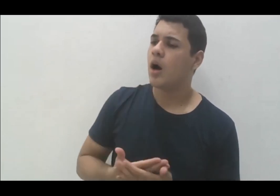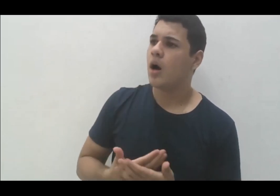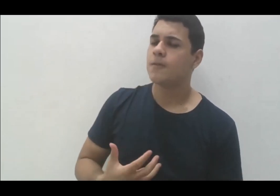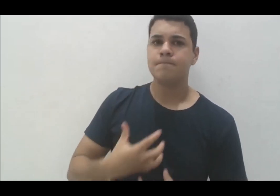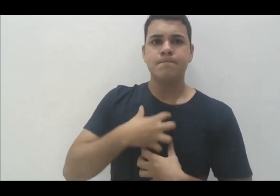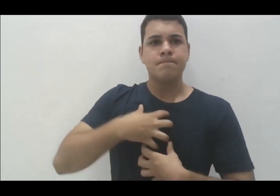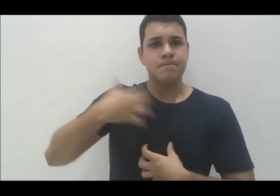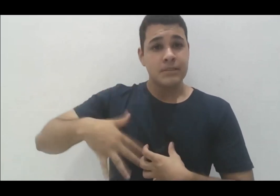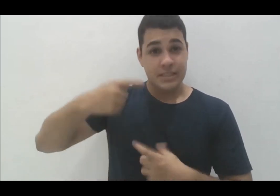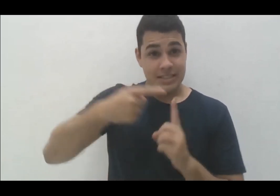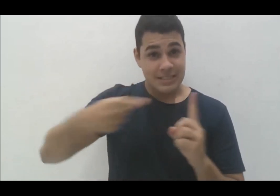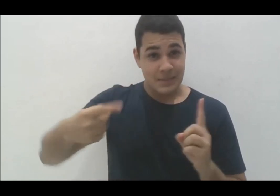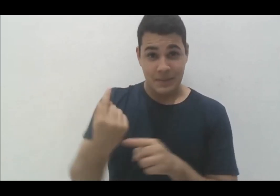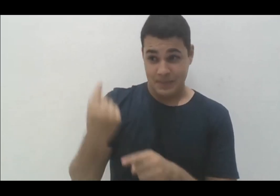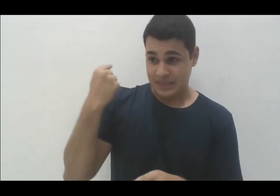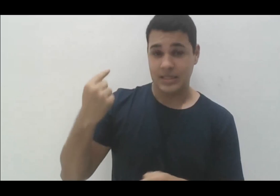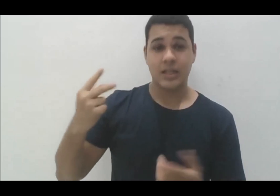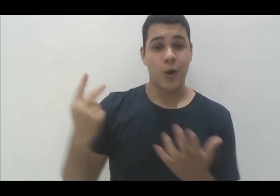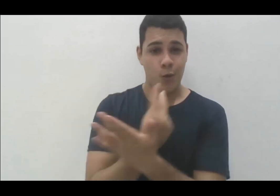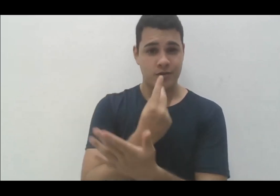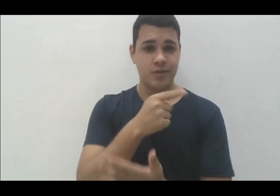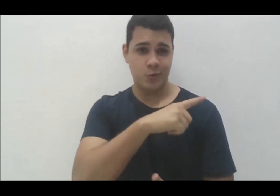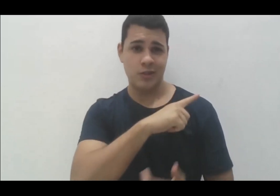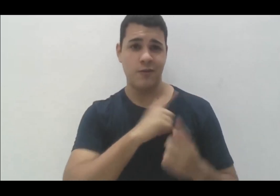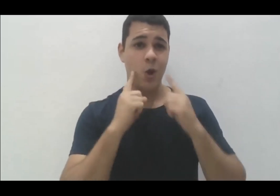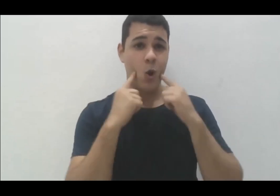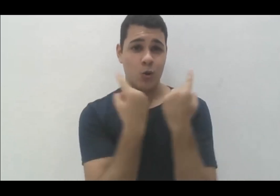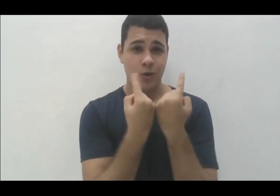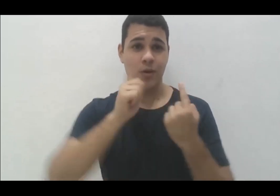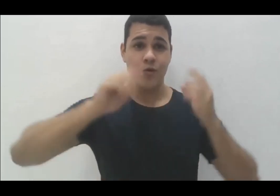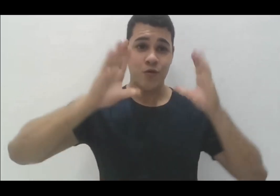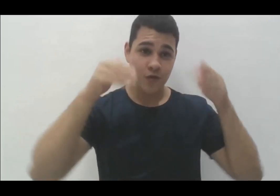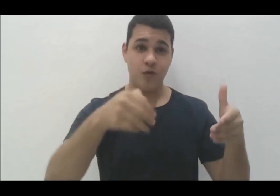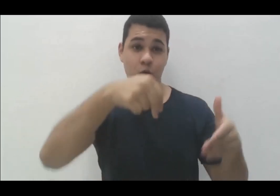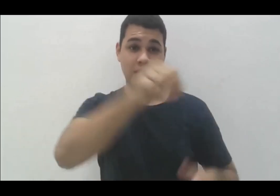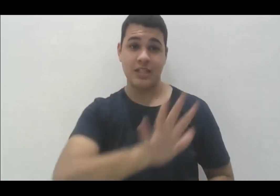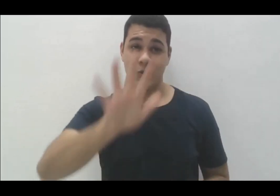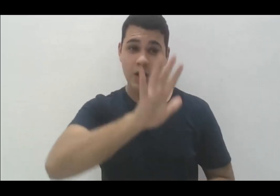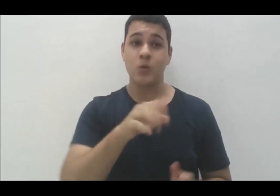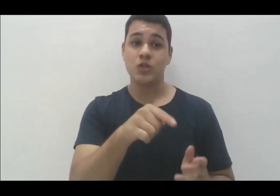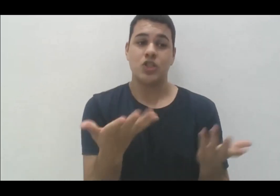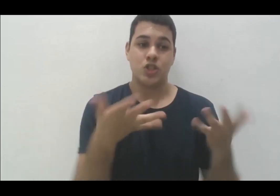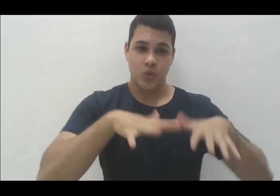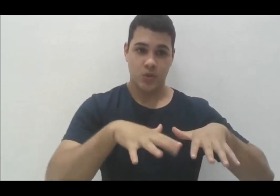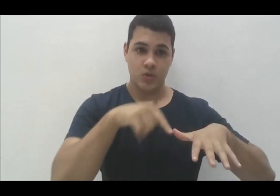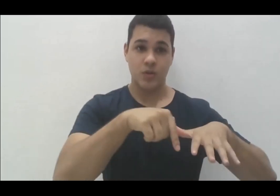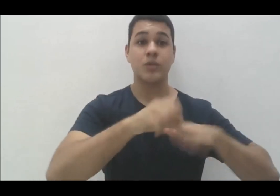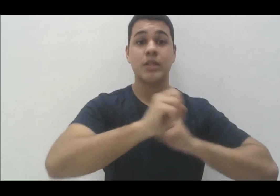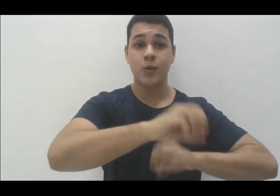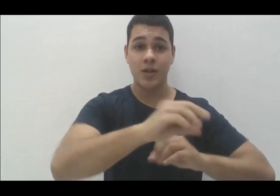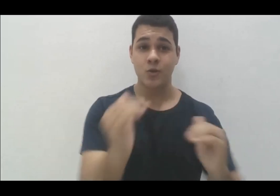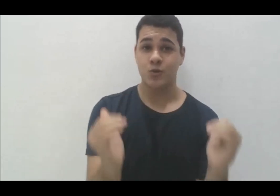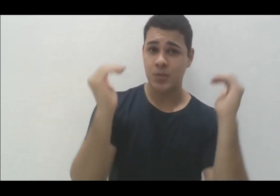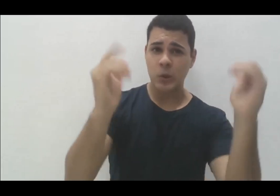passada eu tive uma reunião do Fórum Nacional de Inclusão na Educação Superior, onde